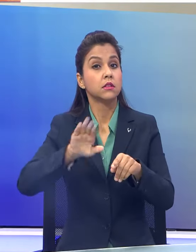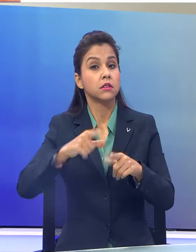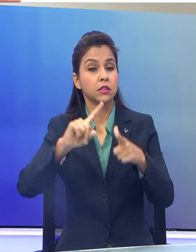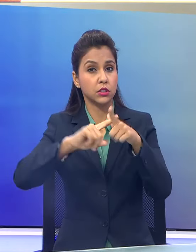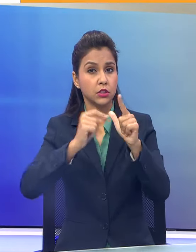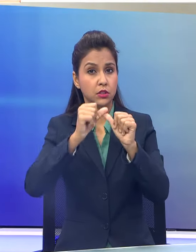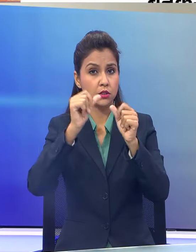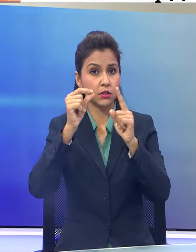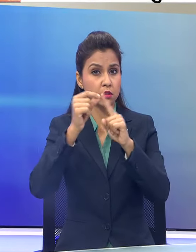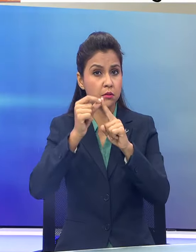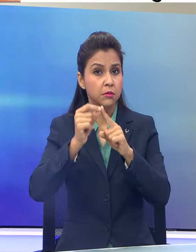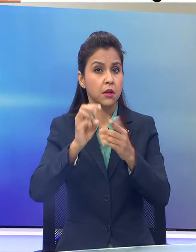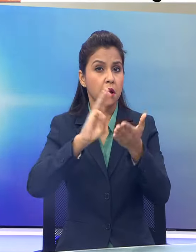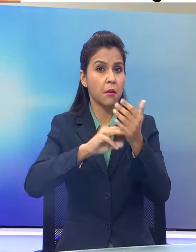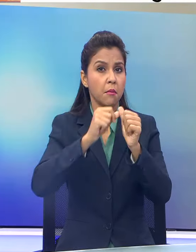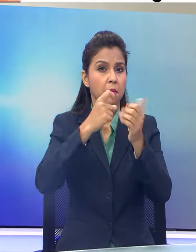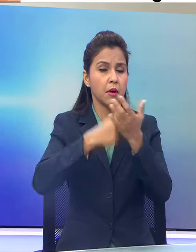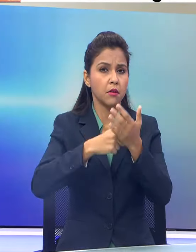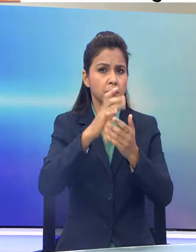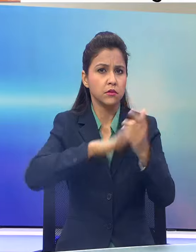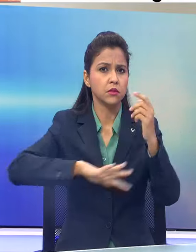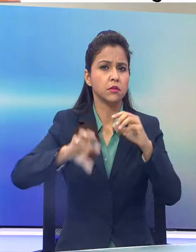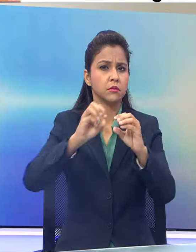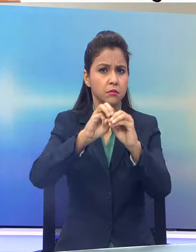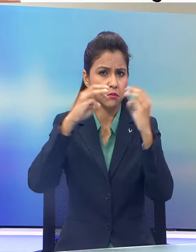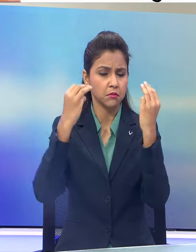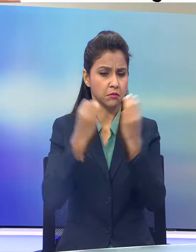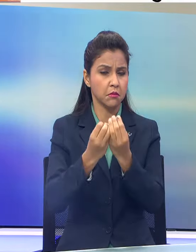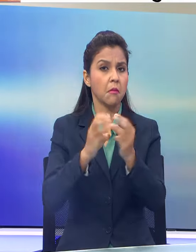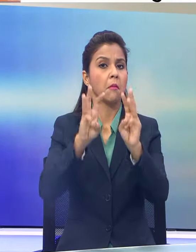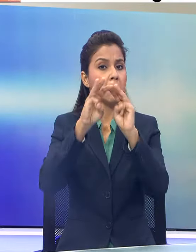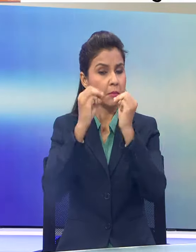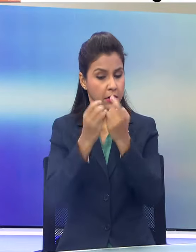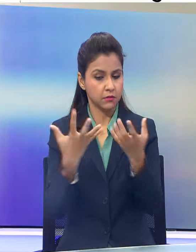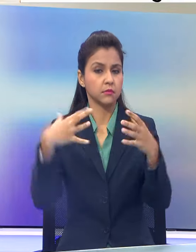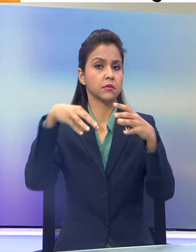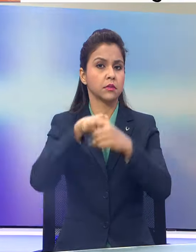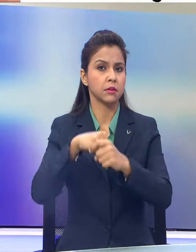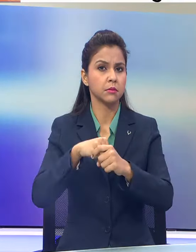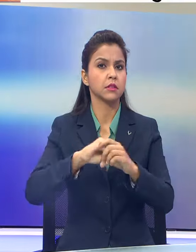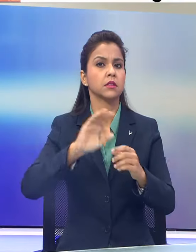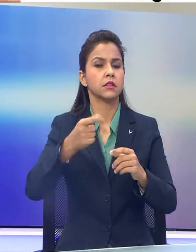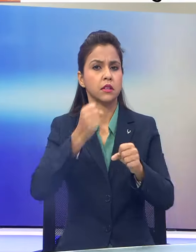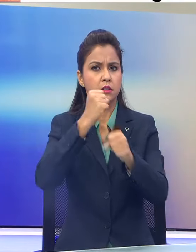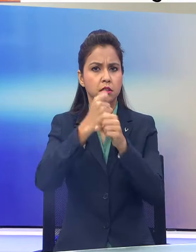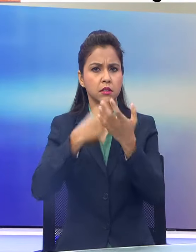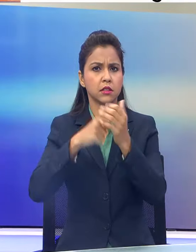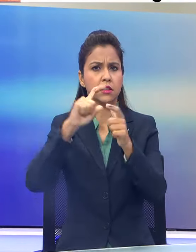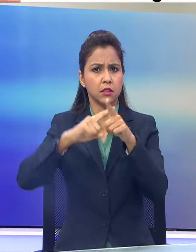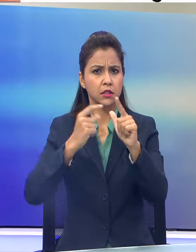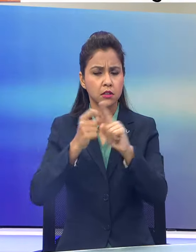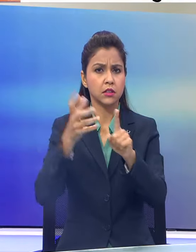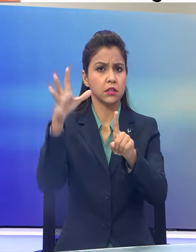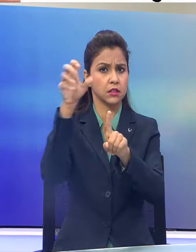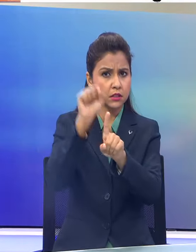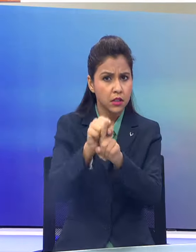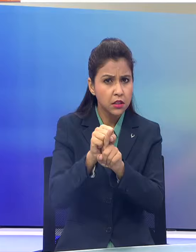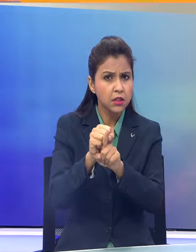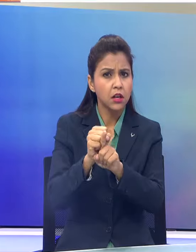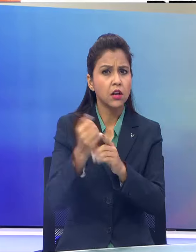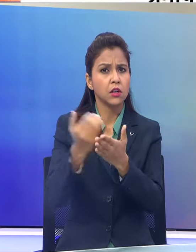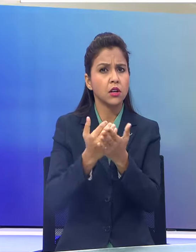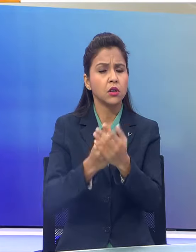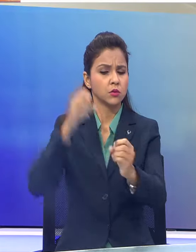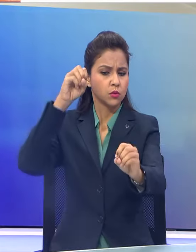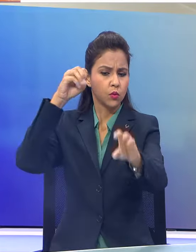मारवारी समाज भवन में विदत बैठक में शामिल होंगे इसके बाद वो गिरजा देवी सांस्तुतिक संकुल